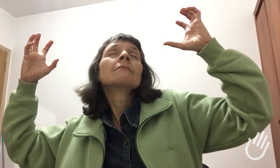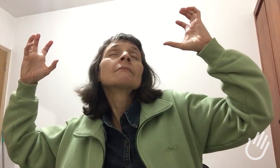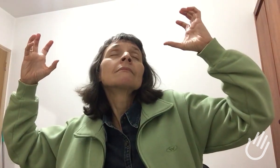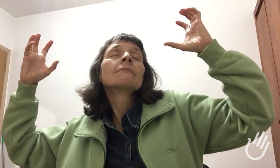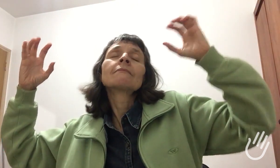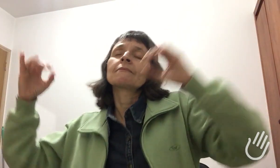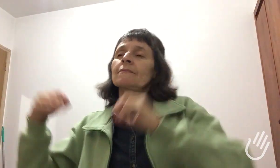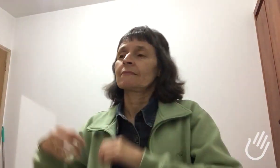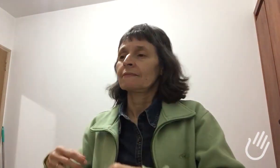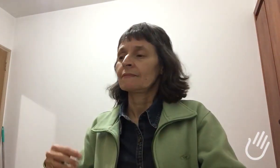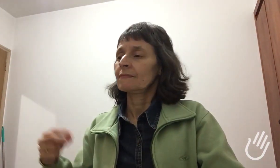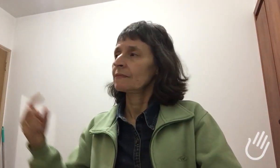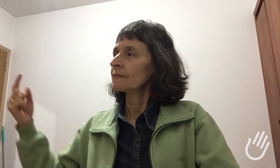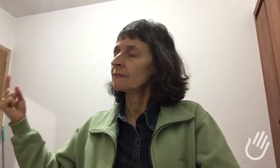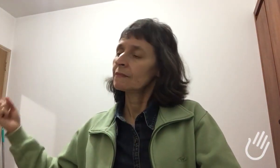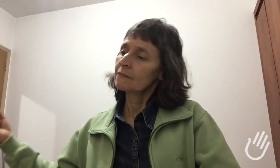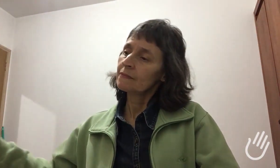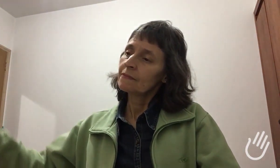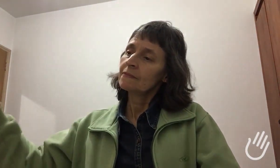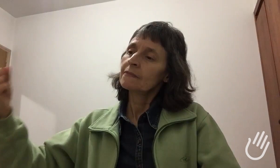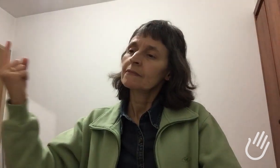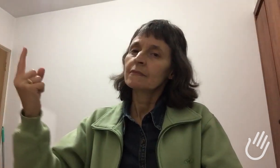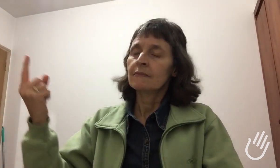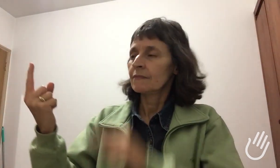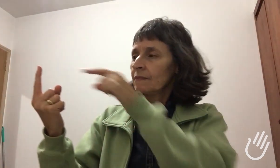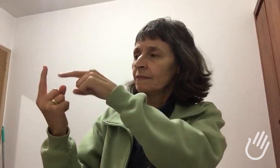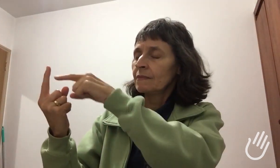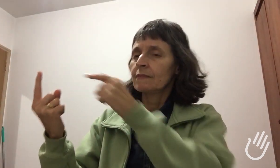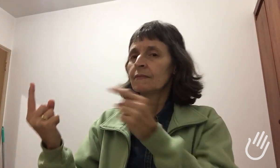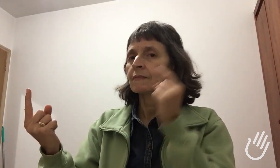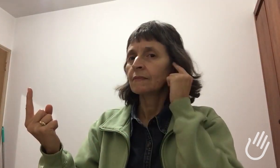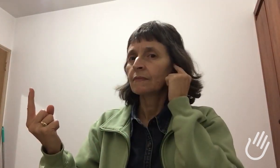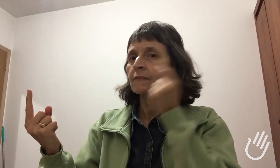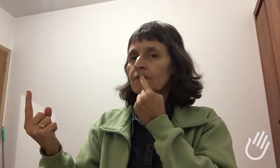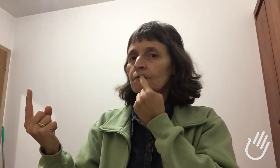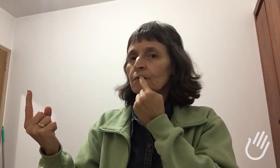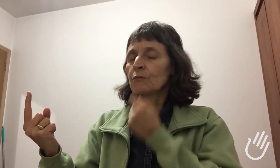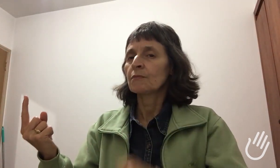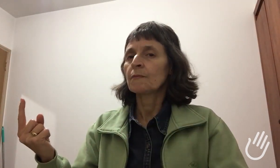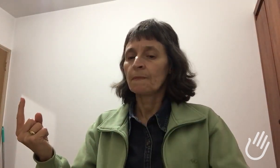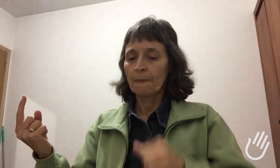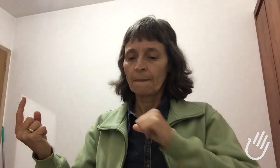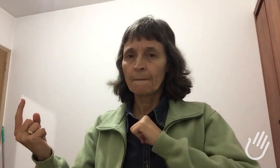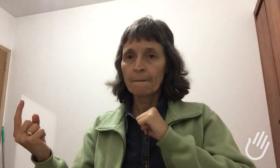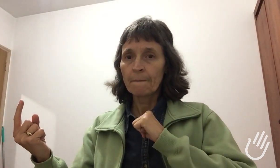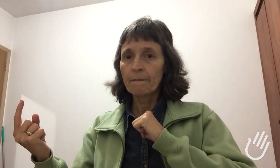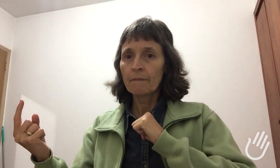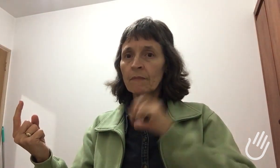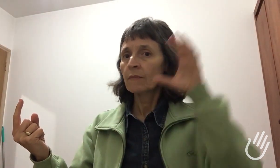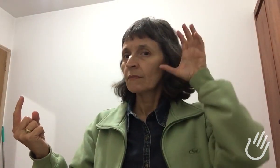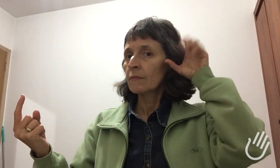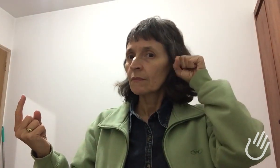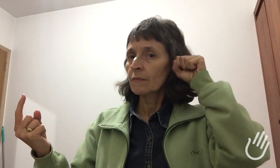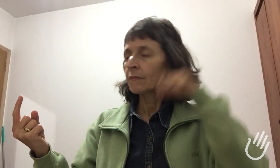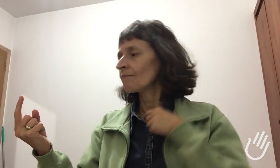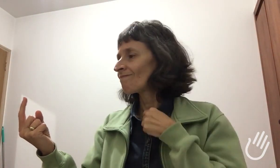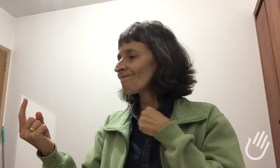É uma dúvida que fica na minha mente. Mas então, imagine o seguinte, um surdo